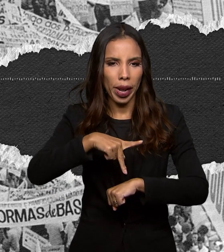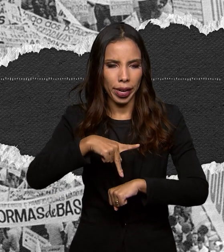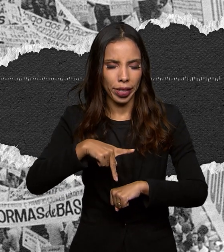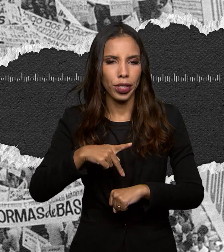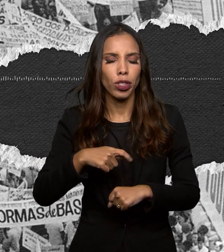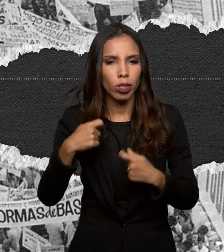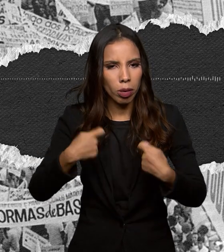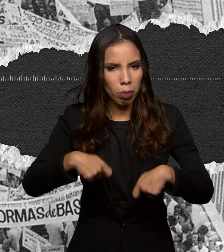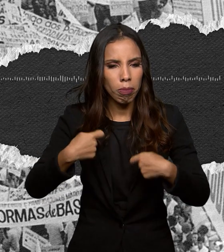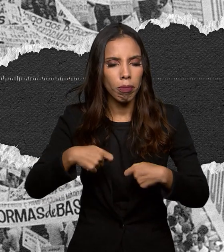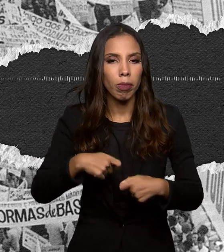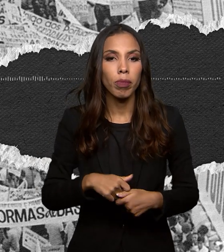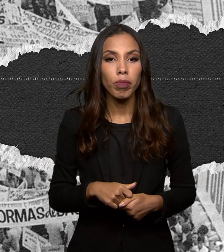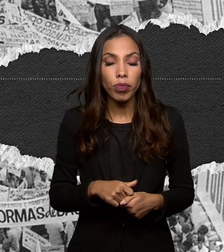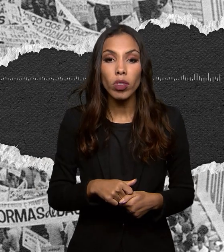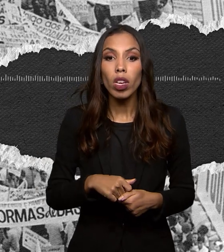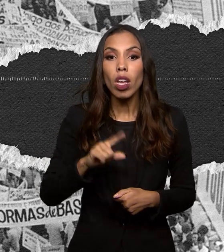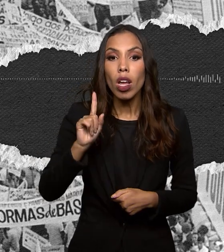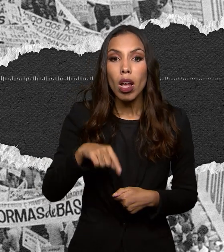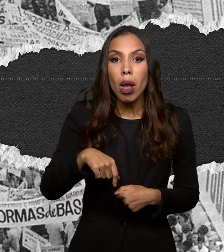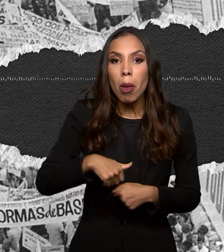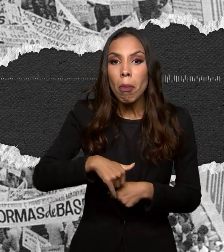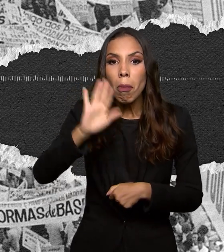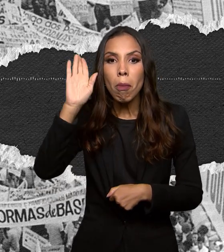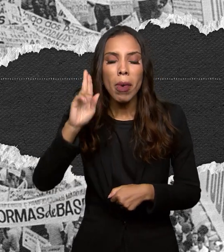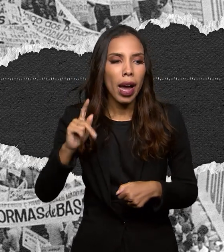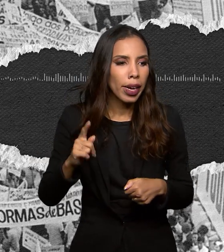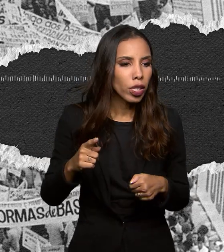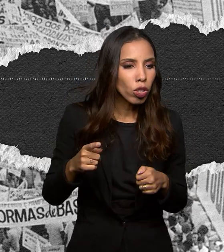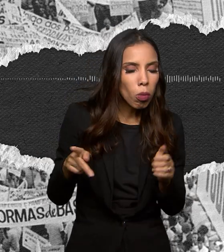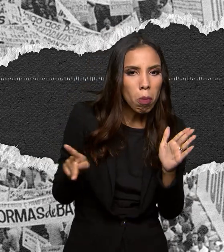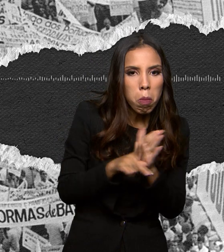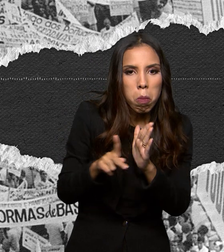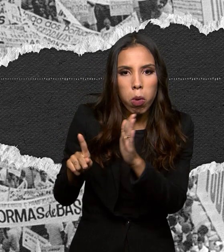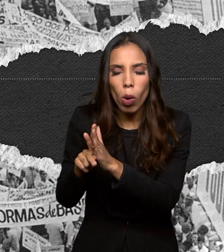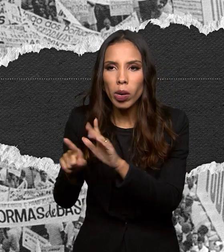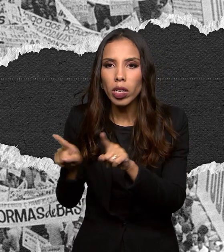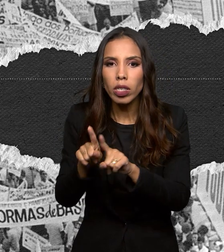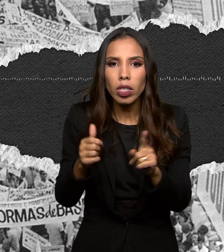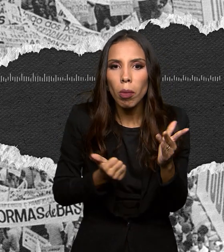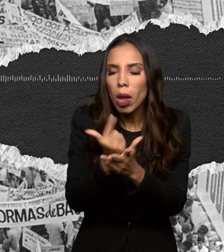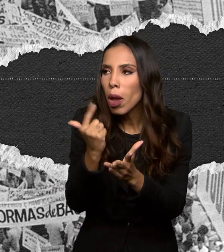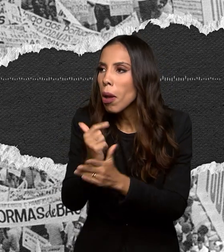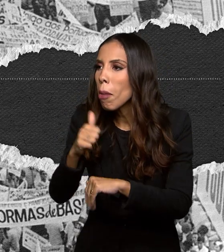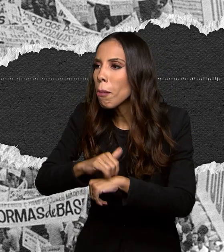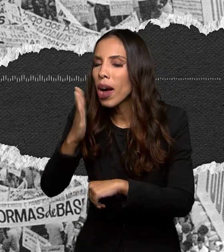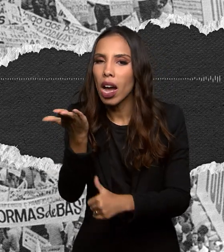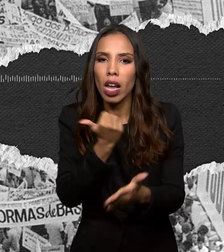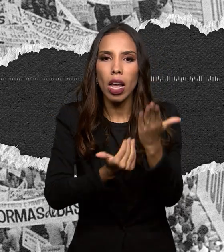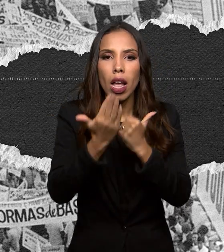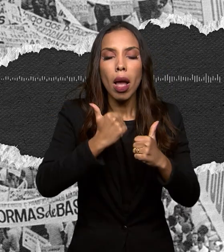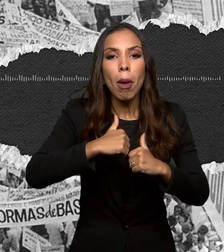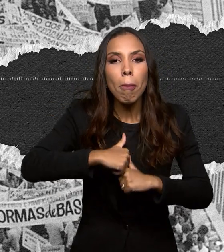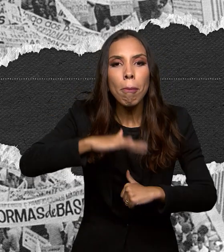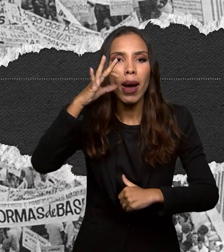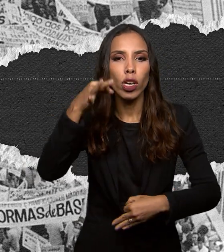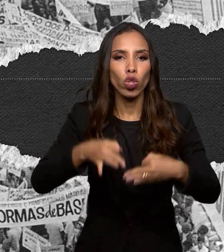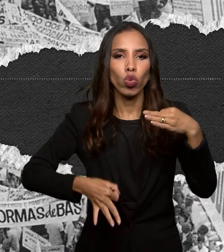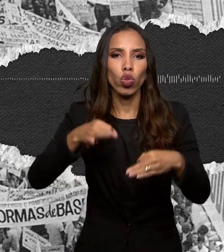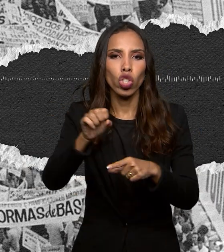Mais proprietários, mais consumidores, mais alimentos, mais justiça social. Tudo